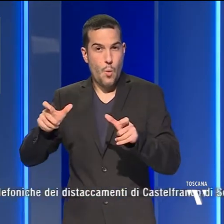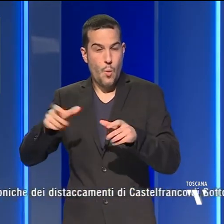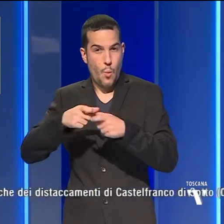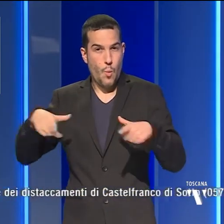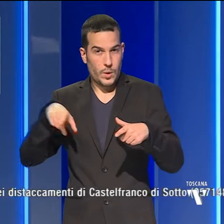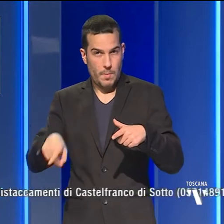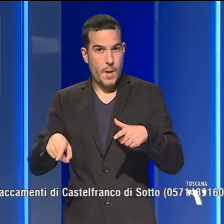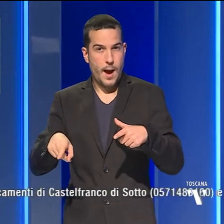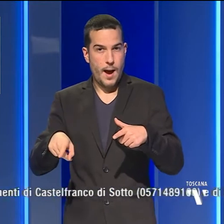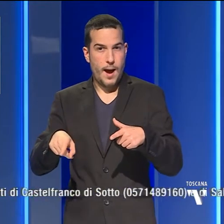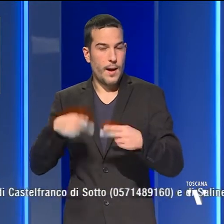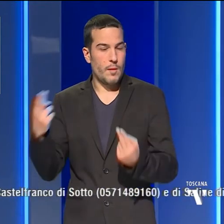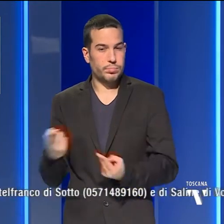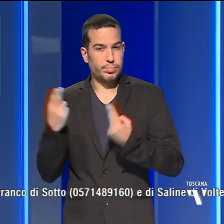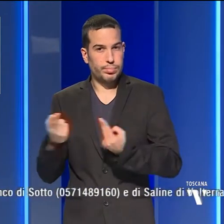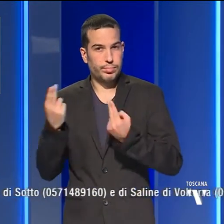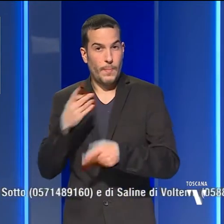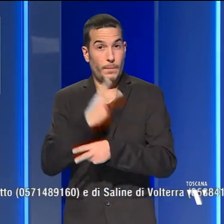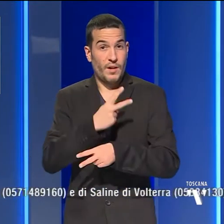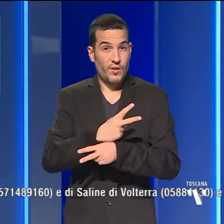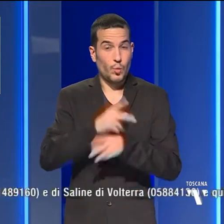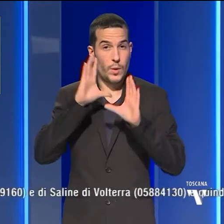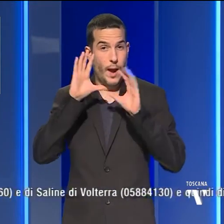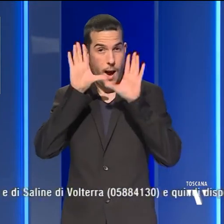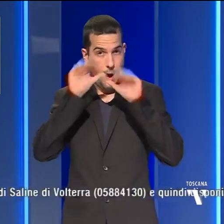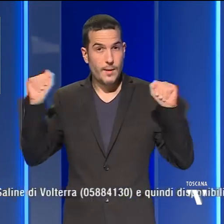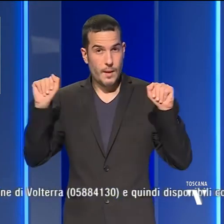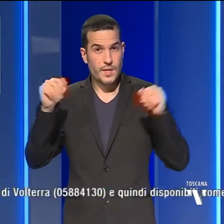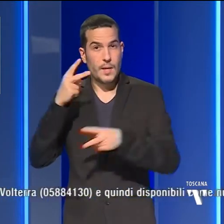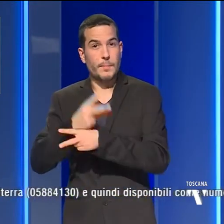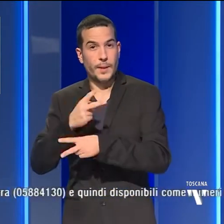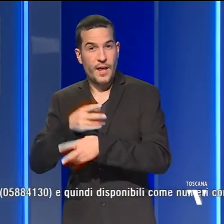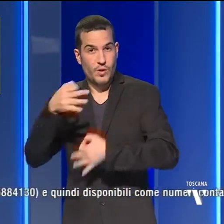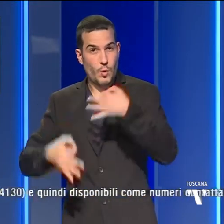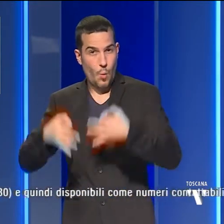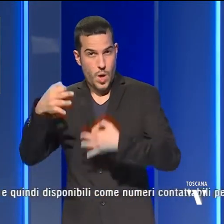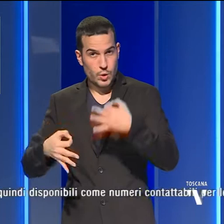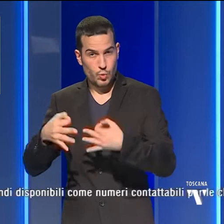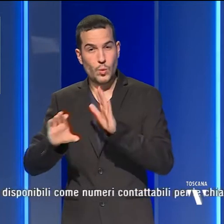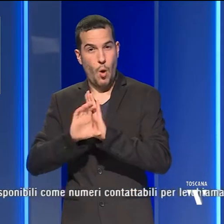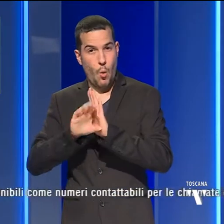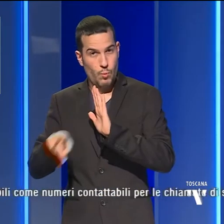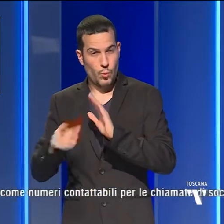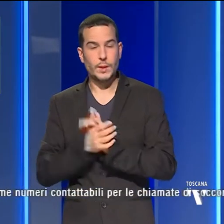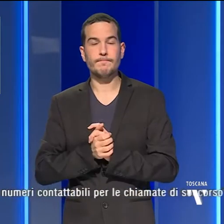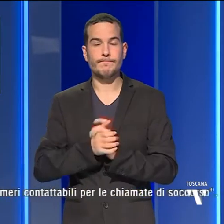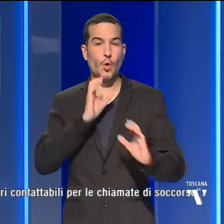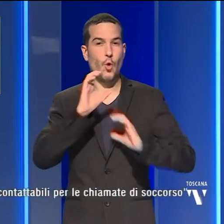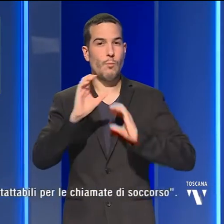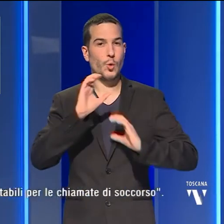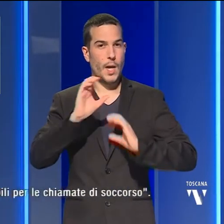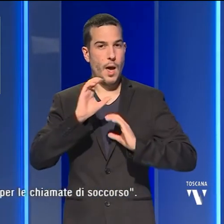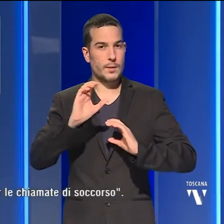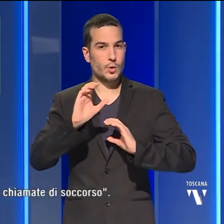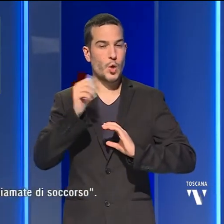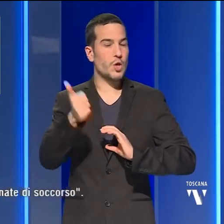Quindi Prefettura, Carabinieri, Questura e Comuni. Le comunicazioni telefoniche nel distretto sono